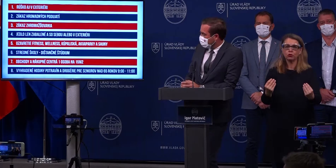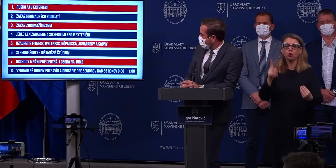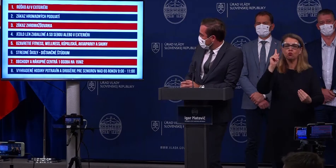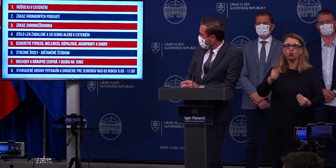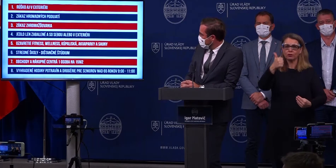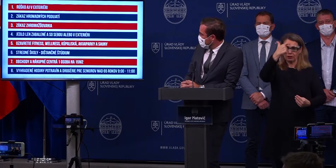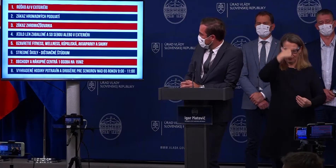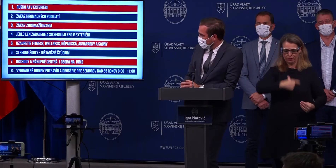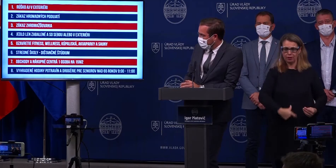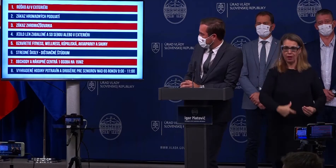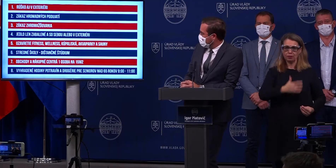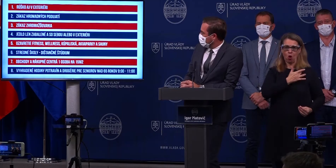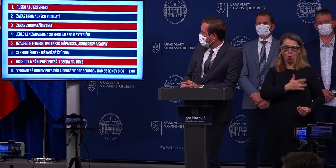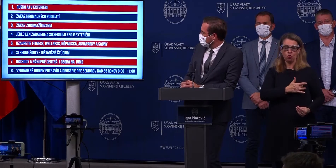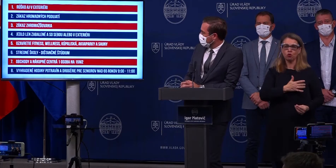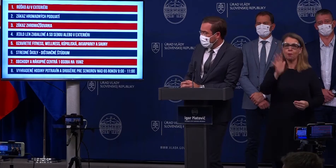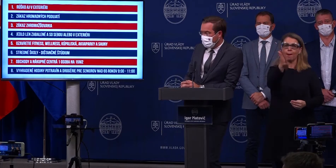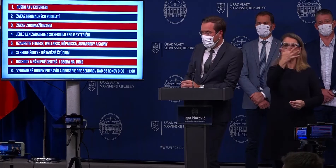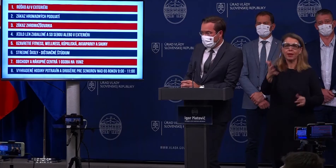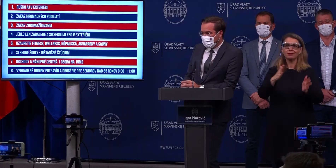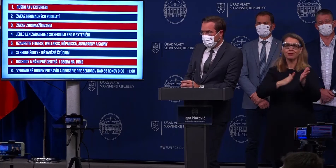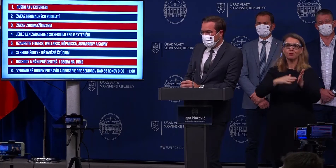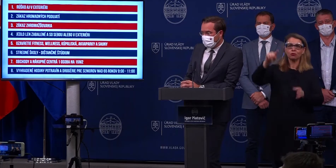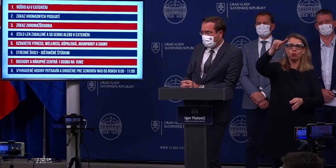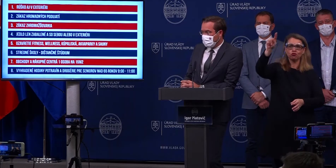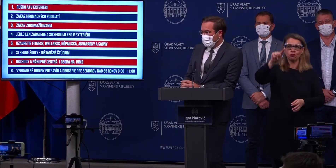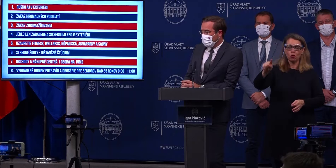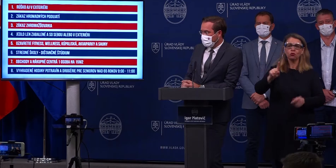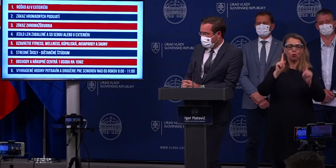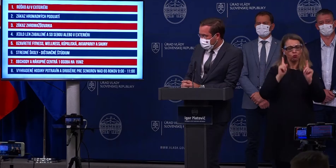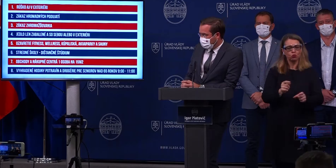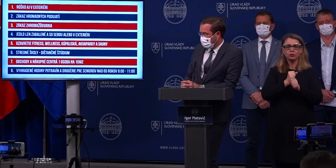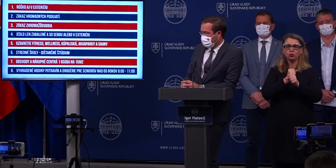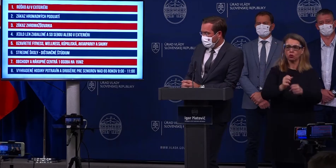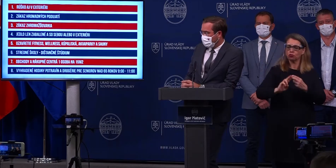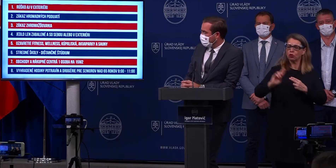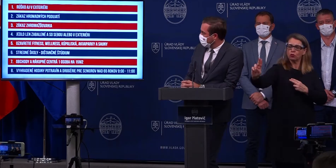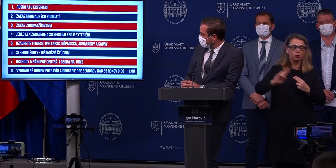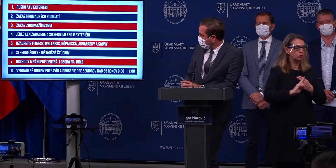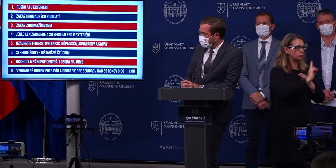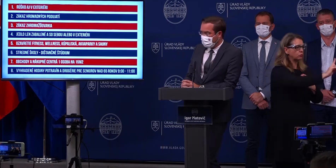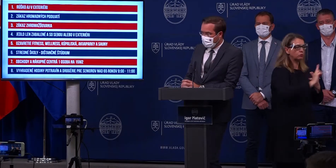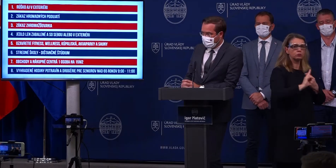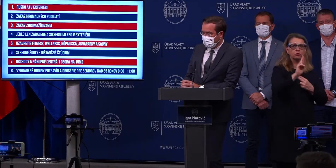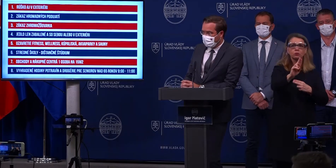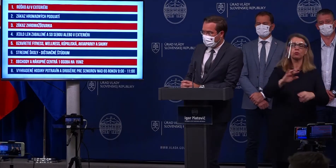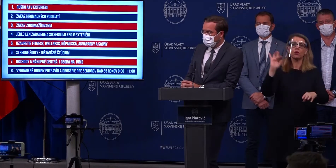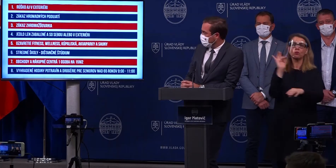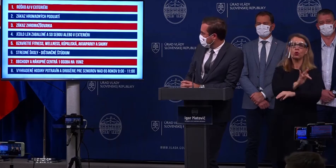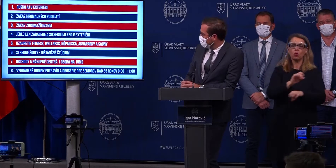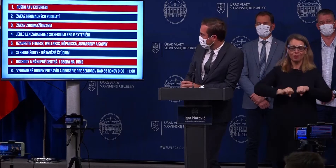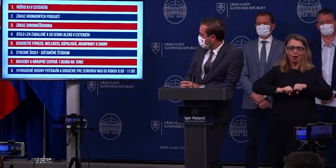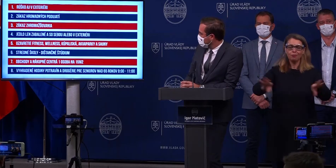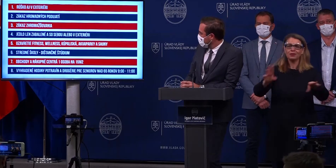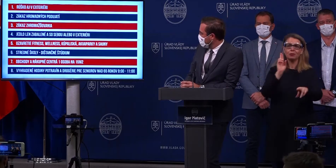jedna osoba na 15 metrov štvorcových. Samozrejme za dodržania rozostupov a všetkých protiebidemických opatrení, tak ako